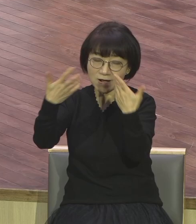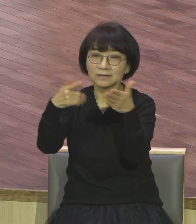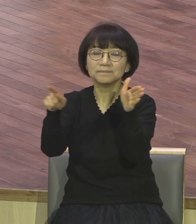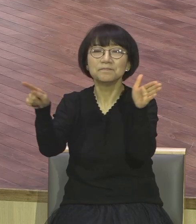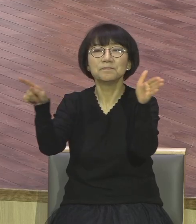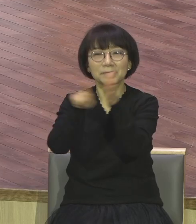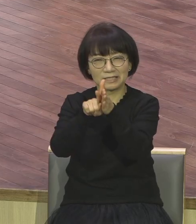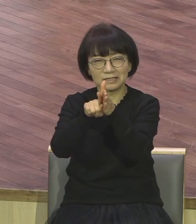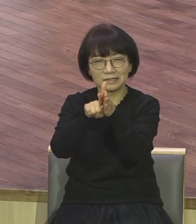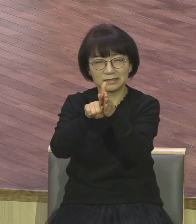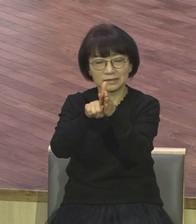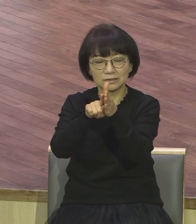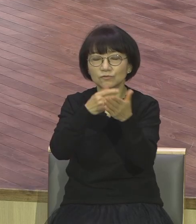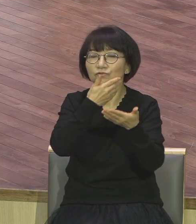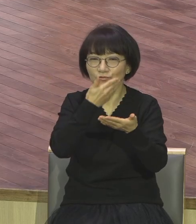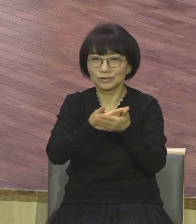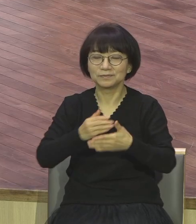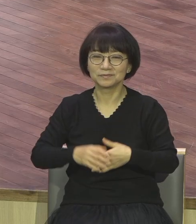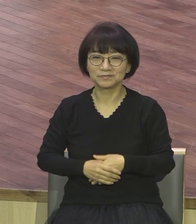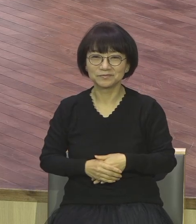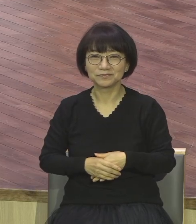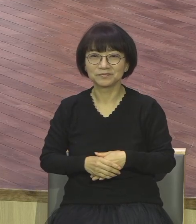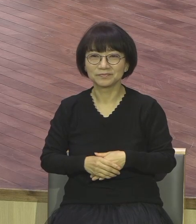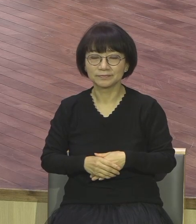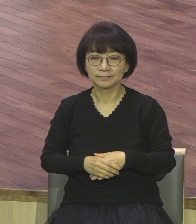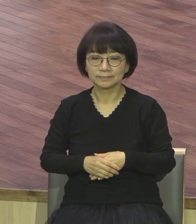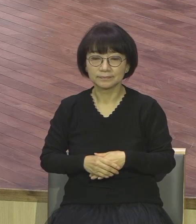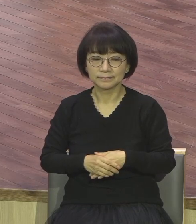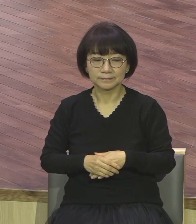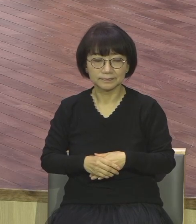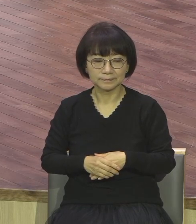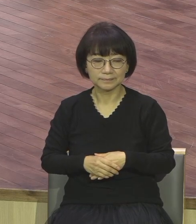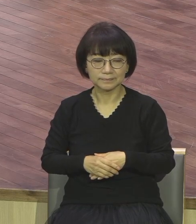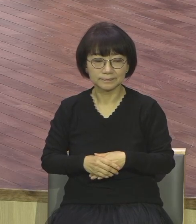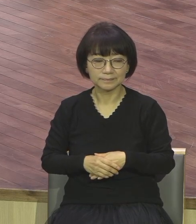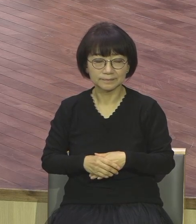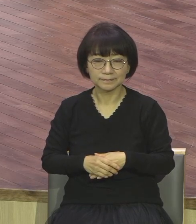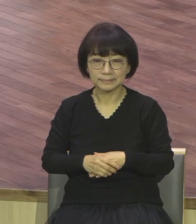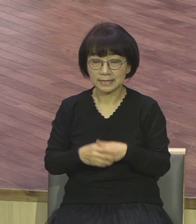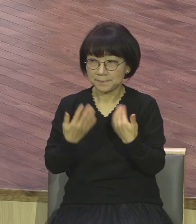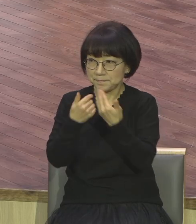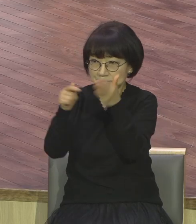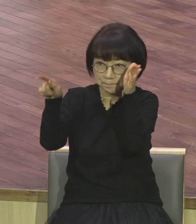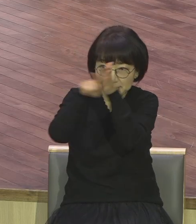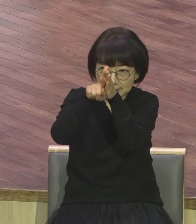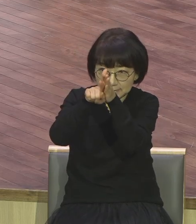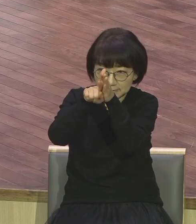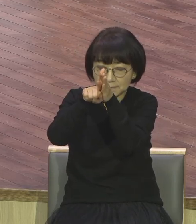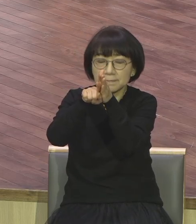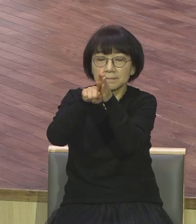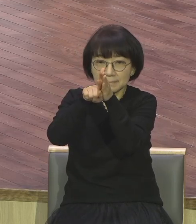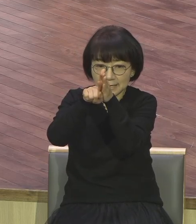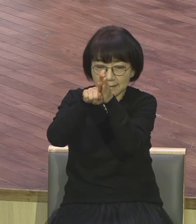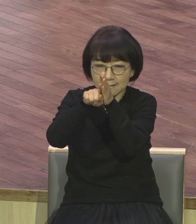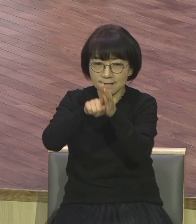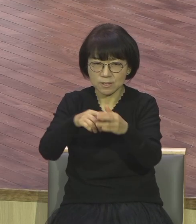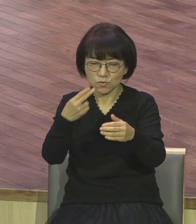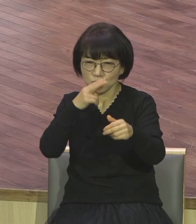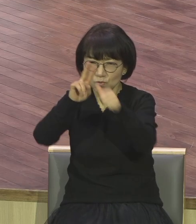믿느냐. 믿고 얼마나 믿음에 도전을 하느냐. 이게 중요한 거예요. 믿음에 도전.